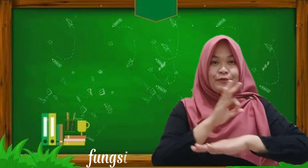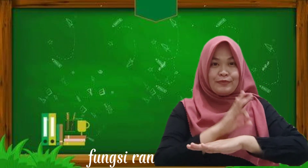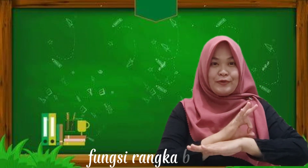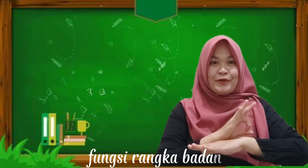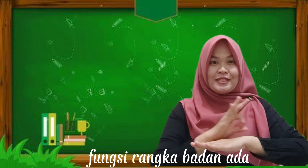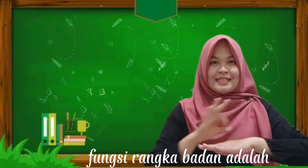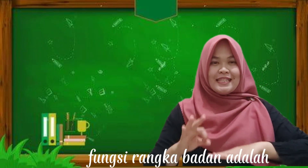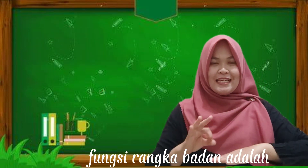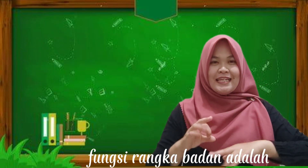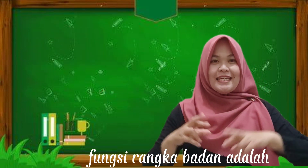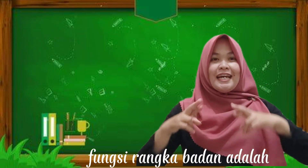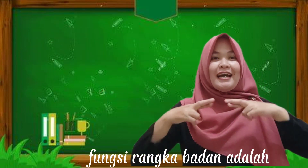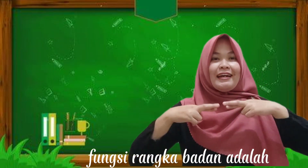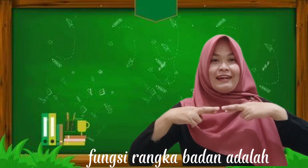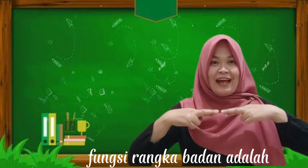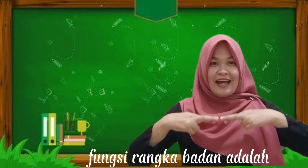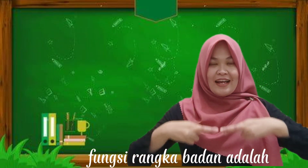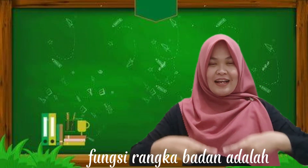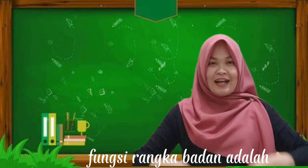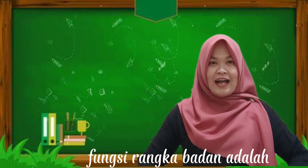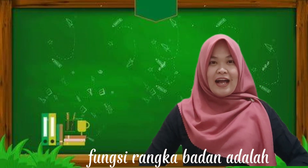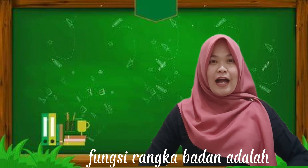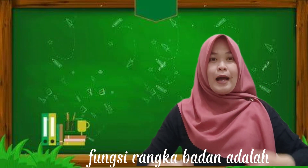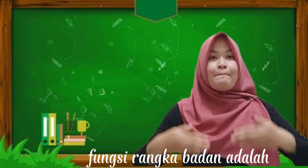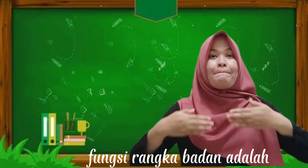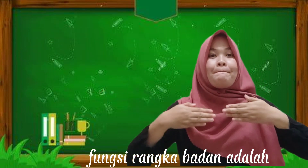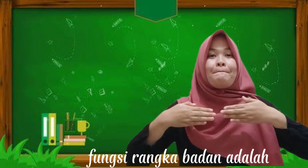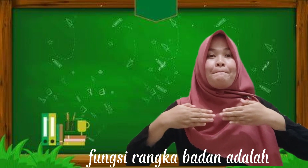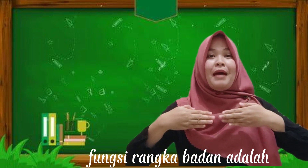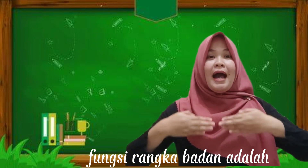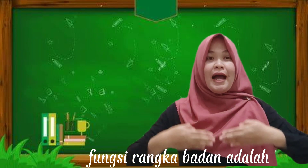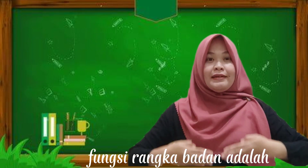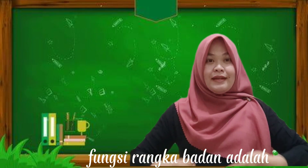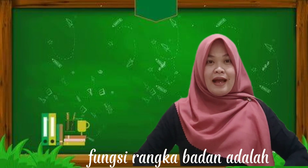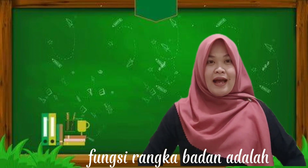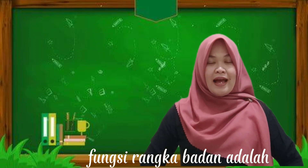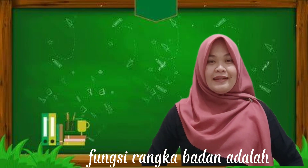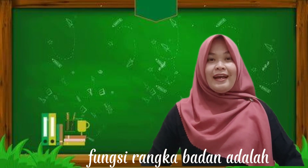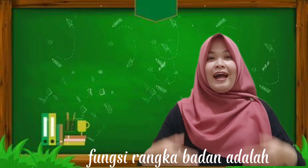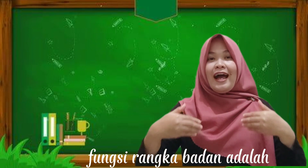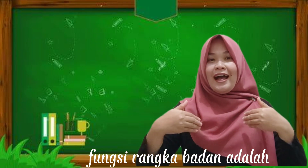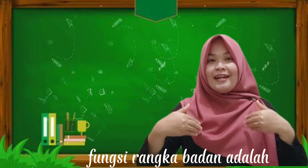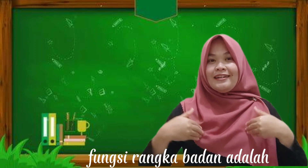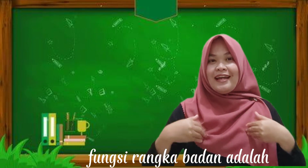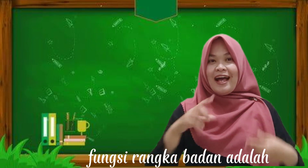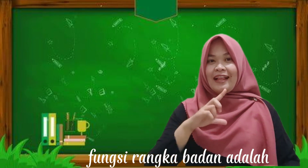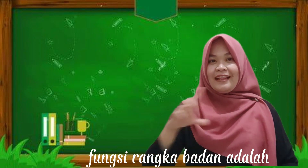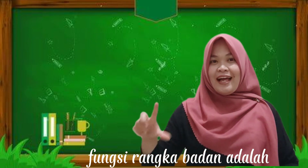Fungsi rangka badan adalah